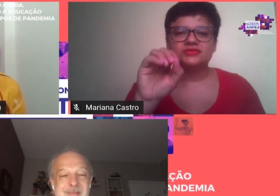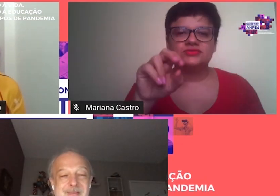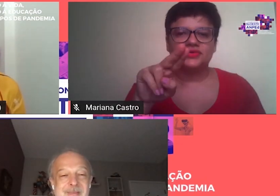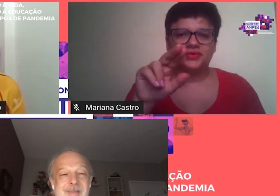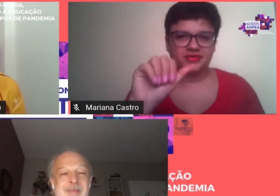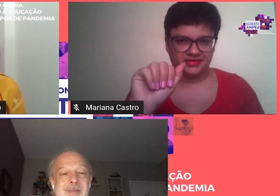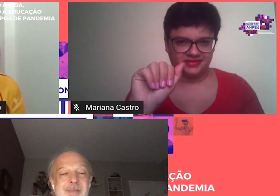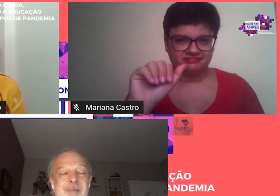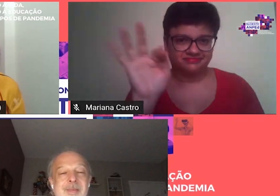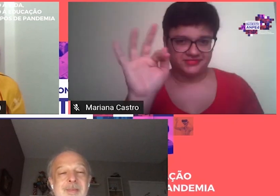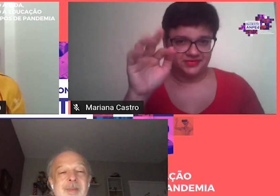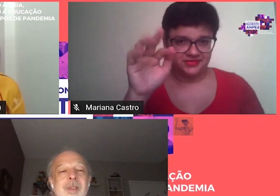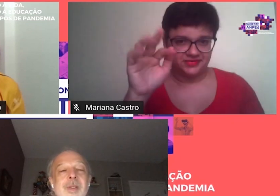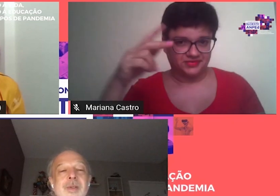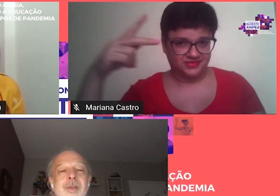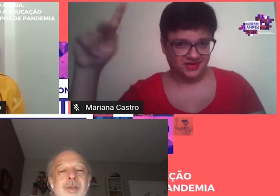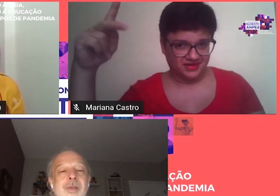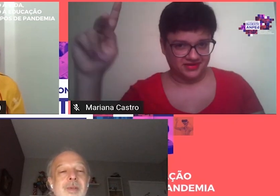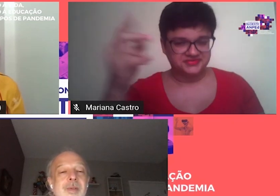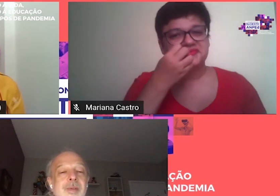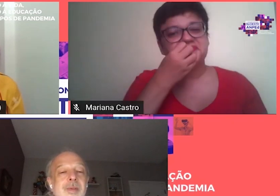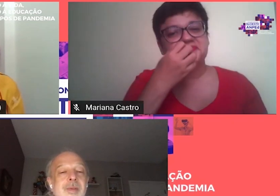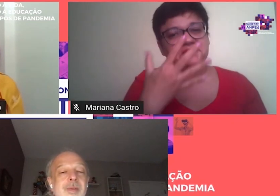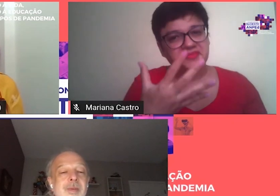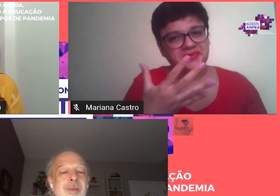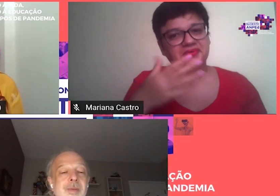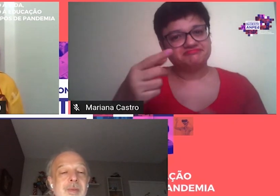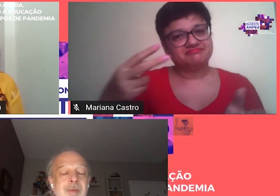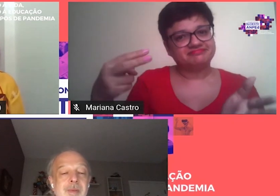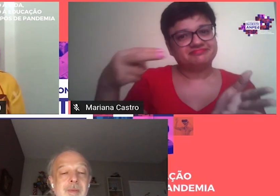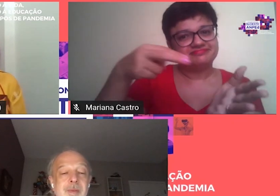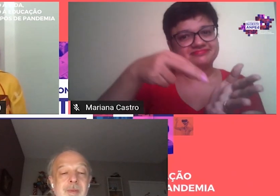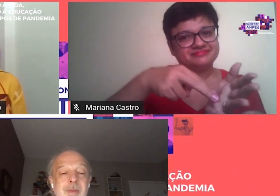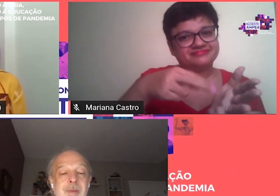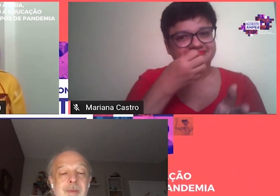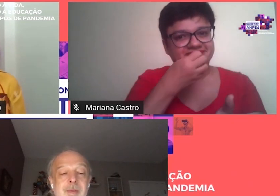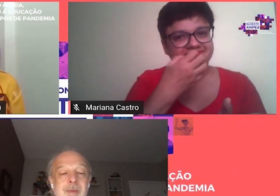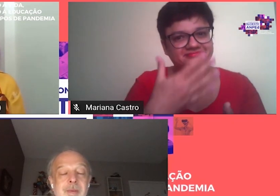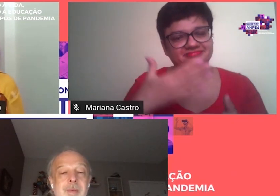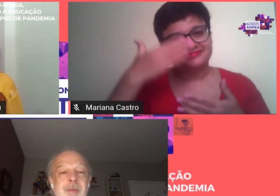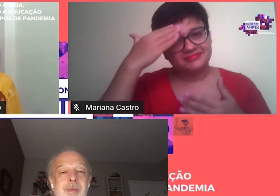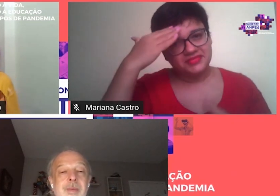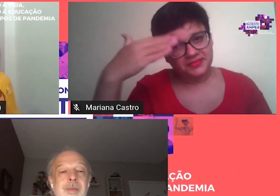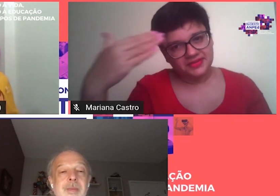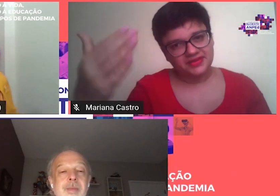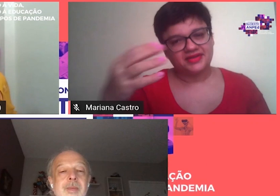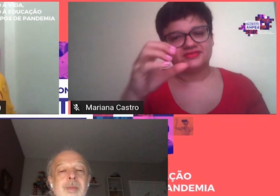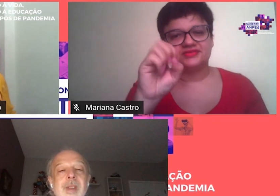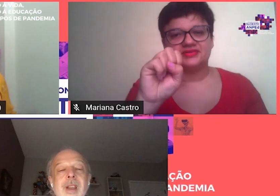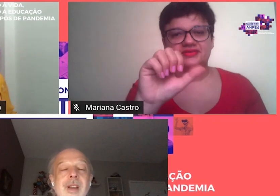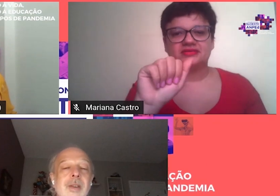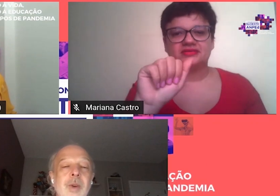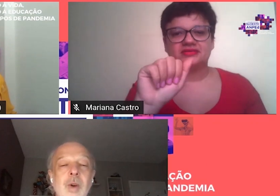você Aqui conosco Nessa homenagem O Saviani Vamos ouvir Então um pouco Você